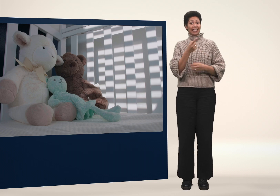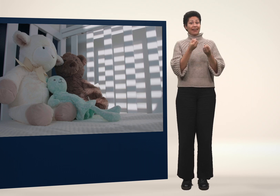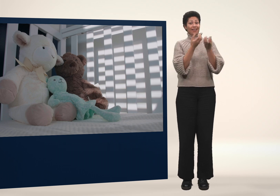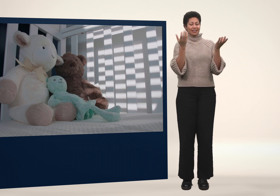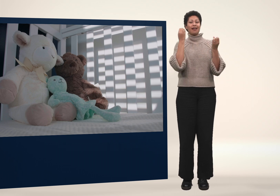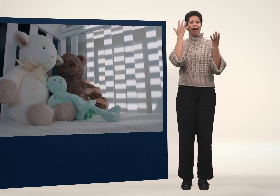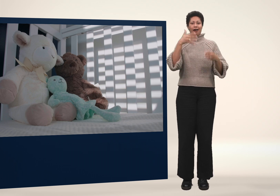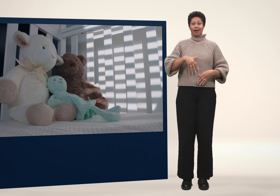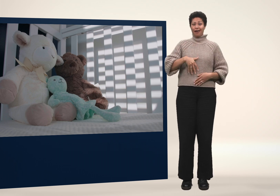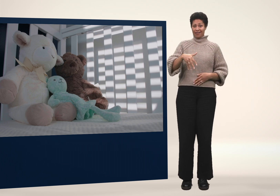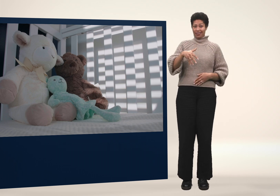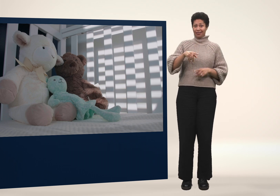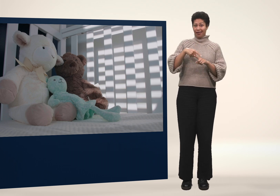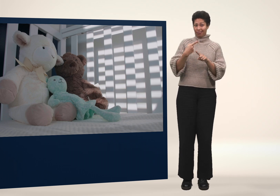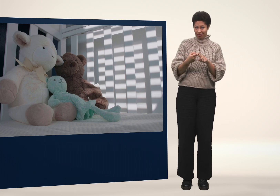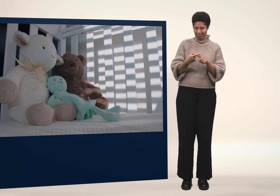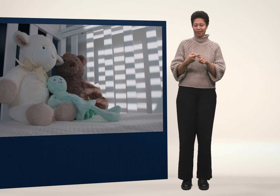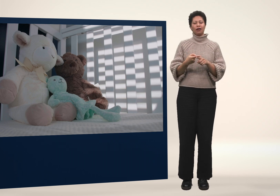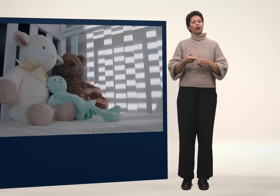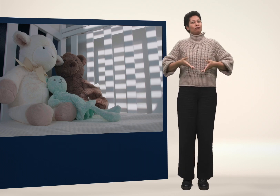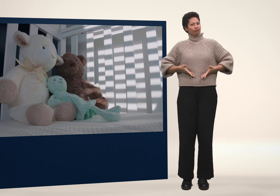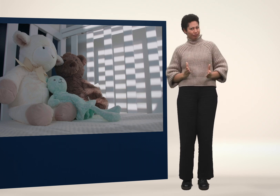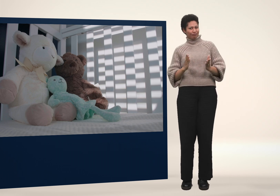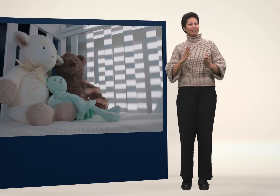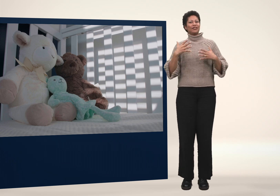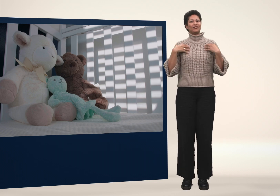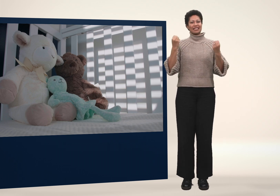De fleste klarer å bli gravid igjen og føder friske barn senere.